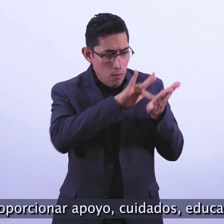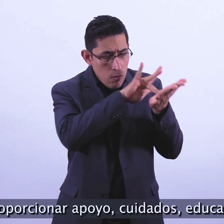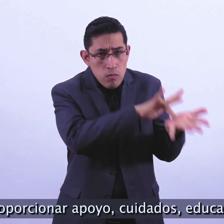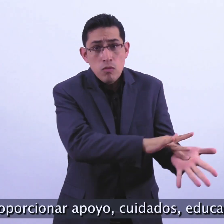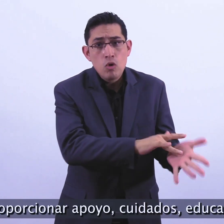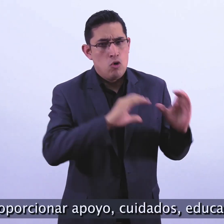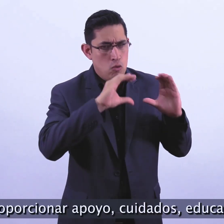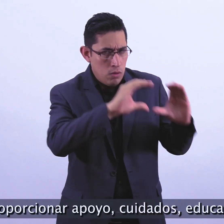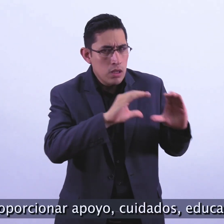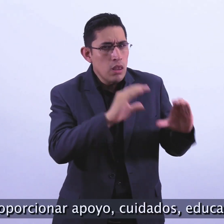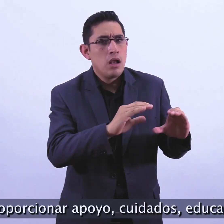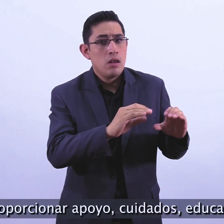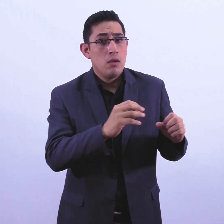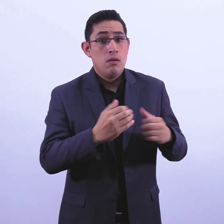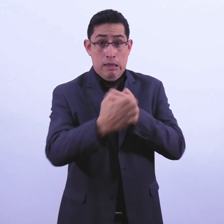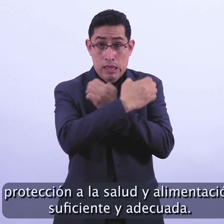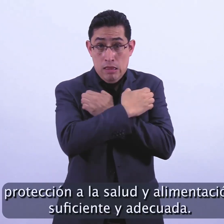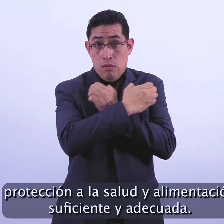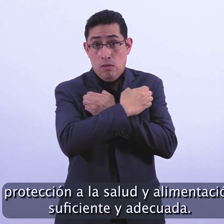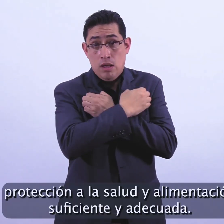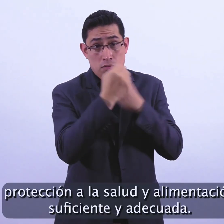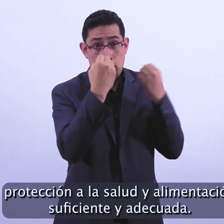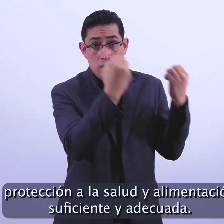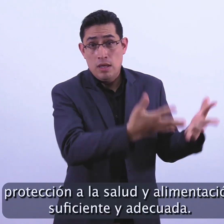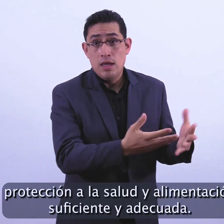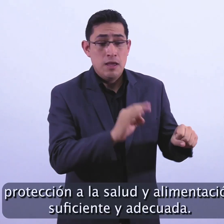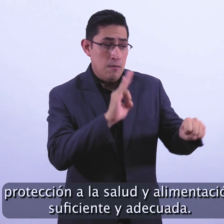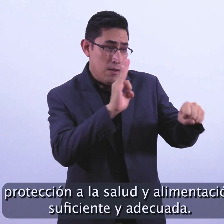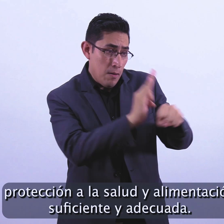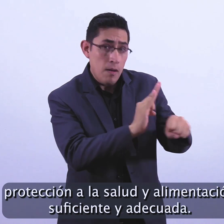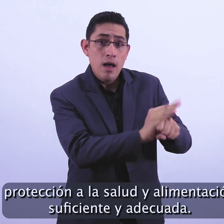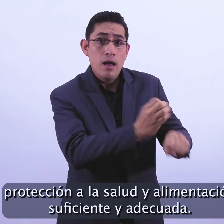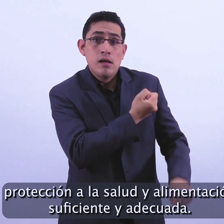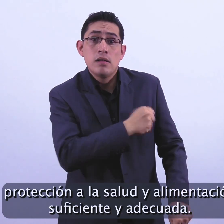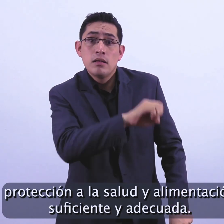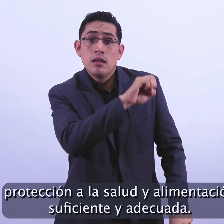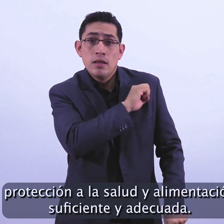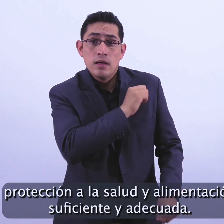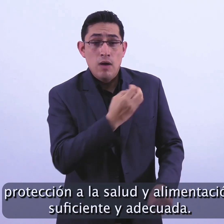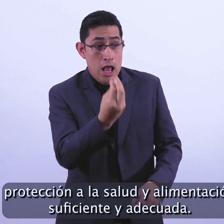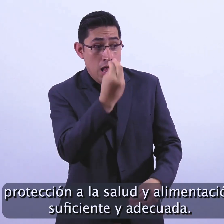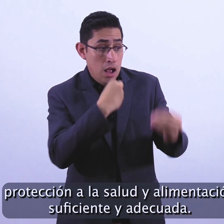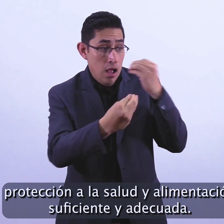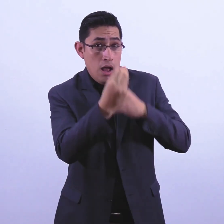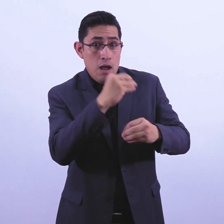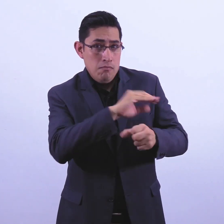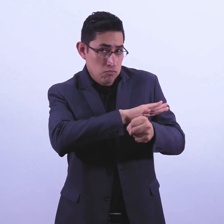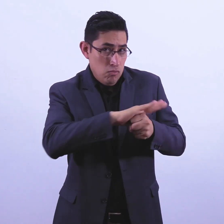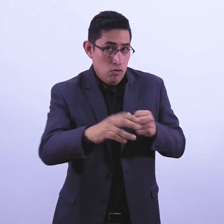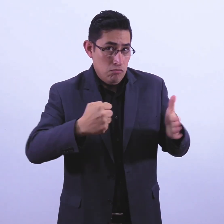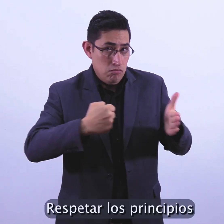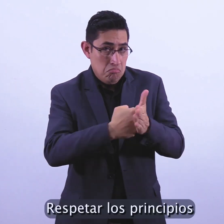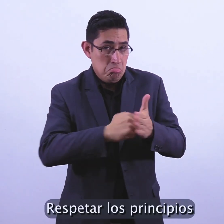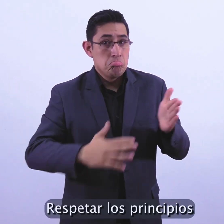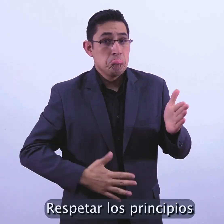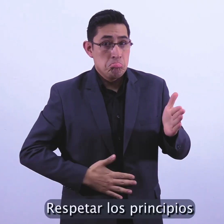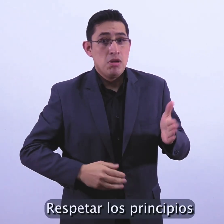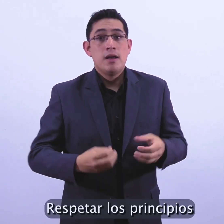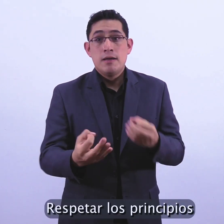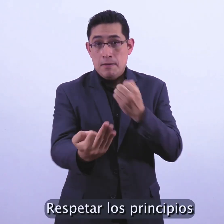cuidados, educación, protección a la salud y alimentación suficiente y adecuada. Respetar los principios